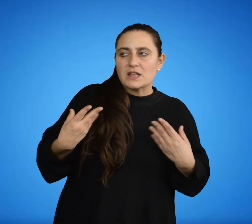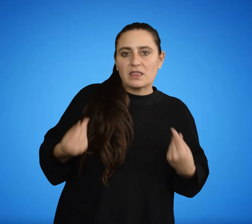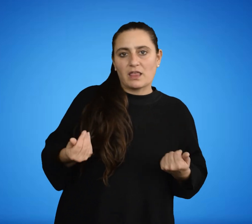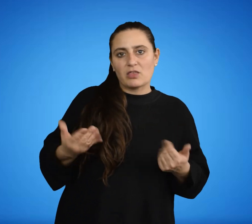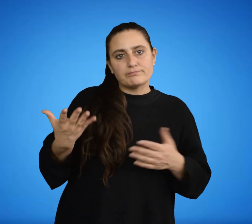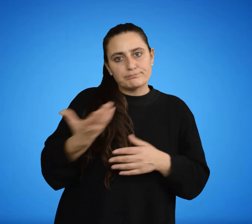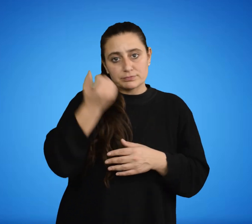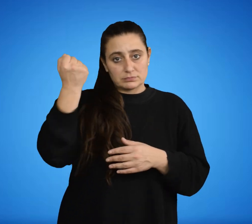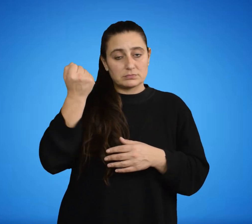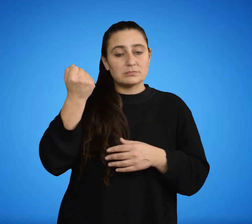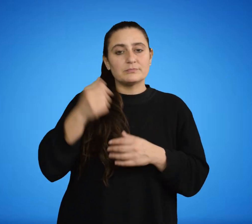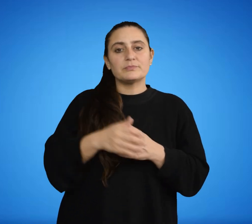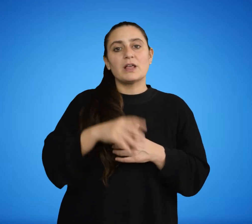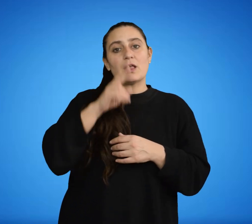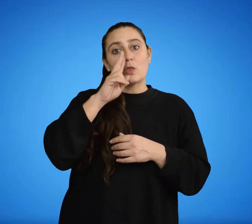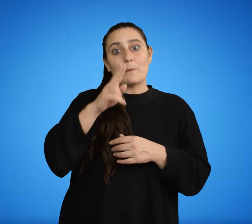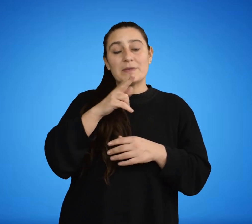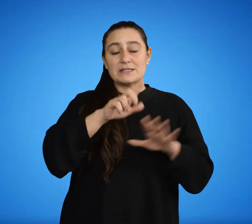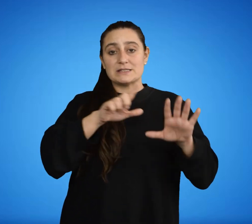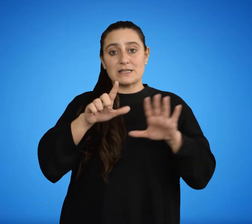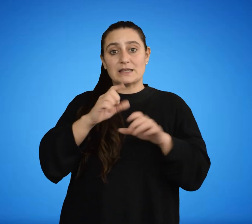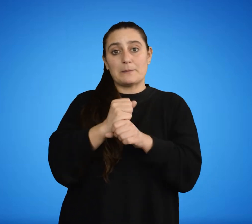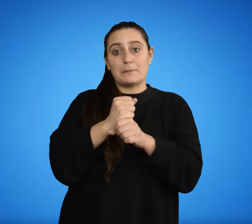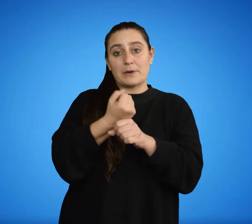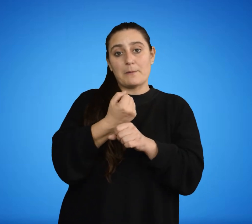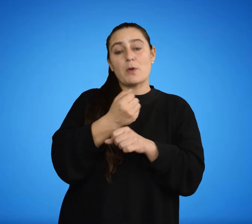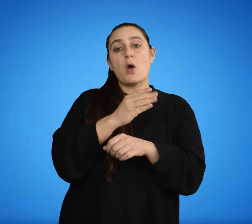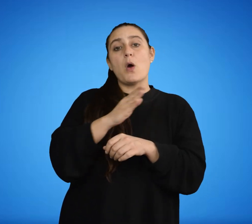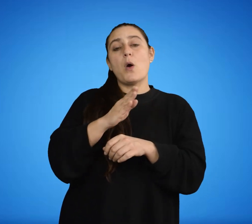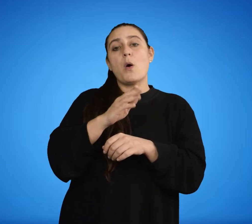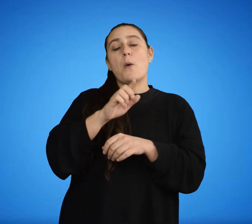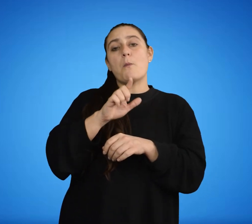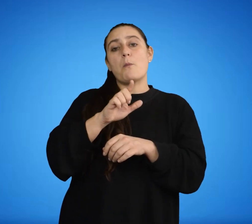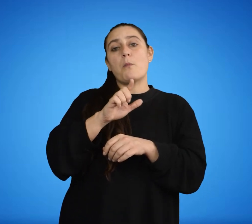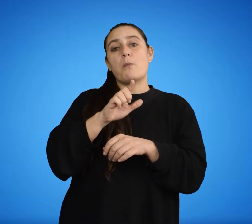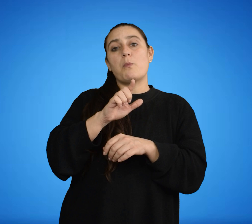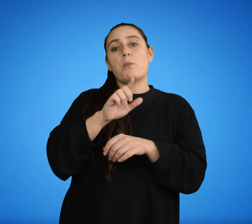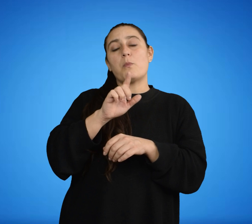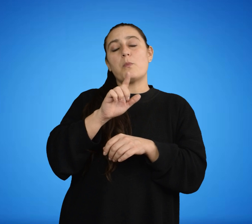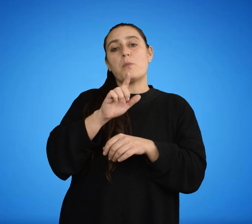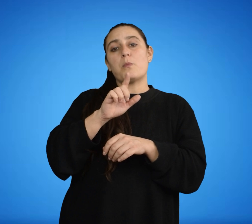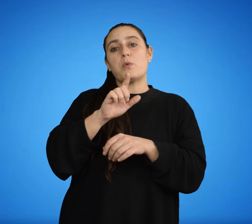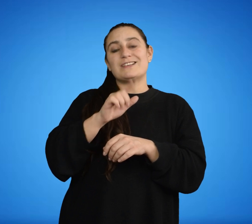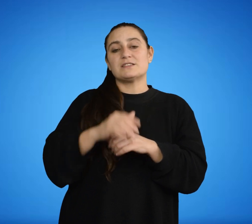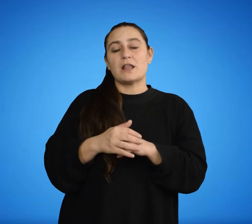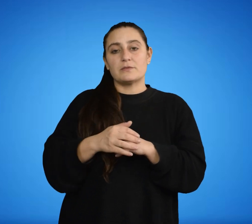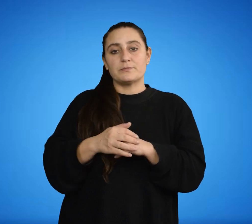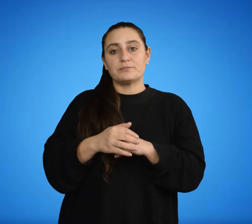Obtuvo en el 2007 el premio Pulitzer Autor, Ray Bradbury